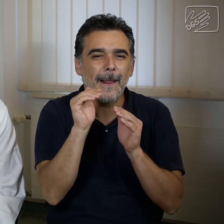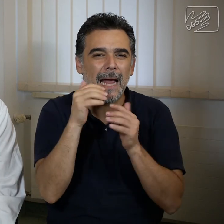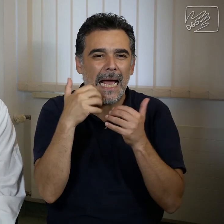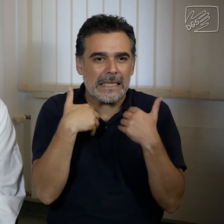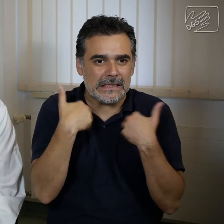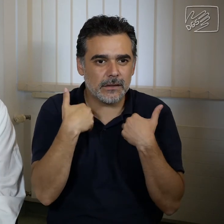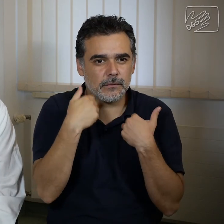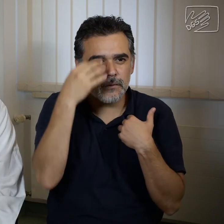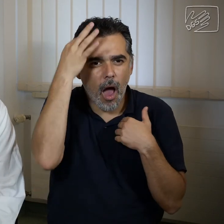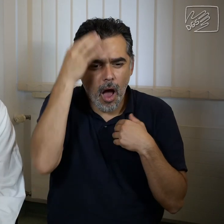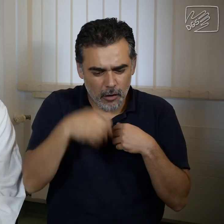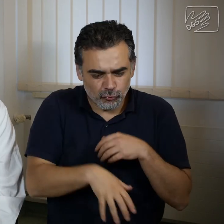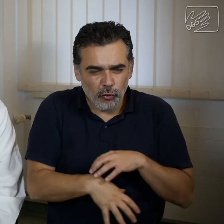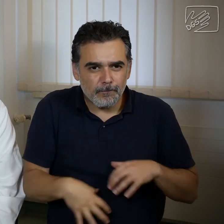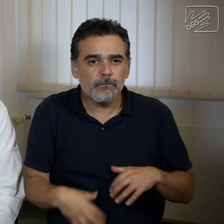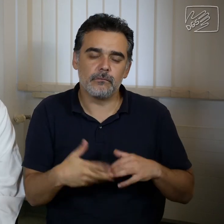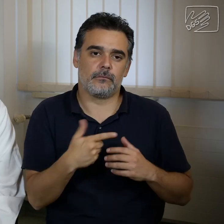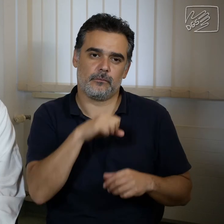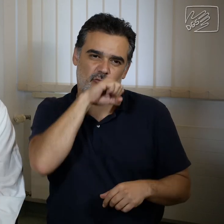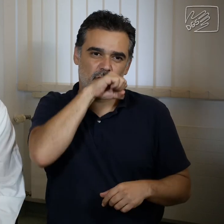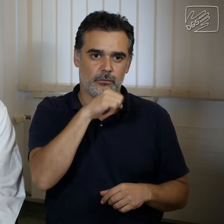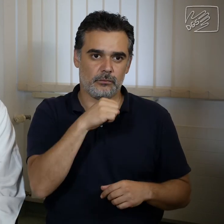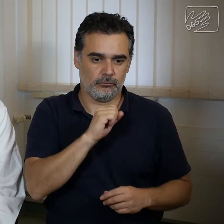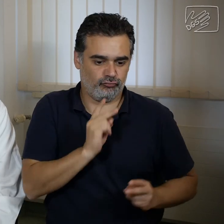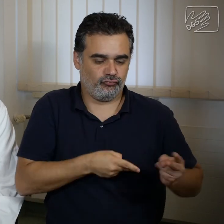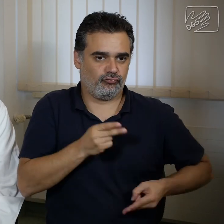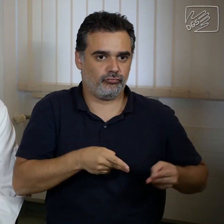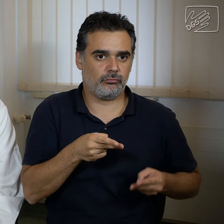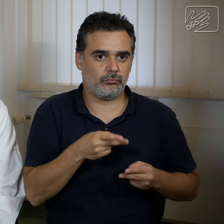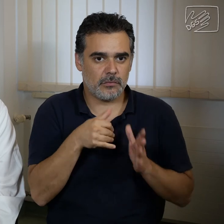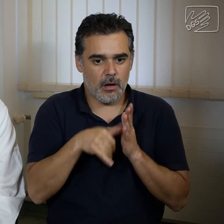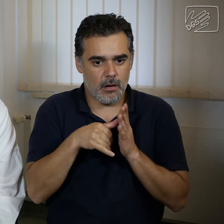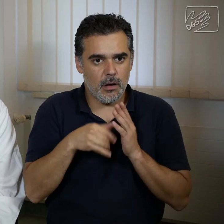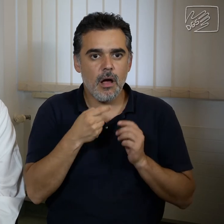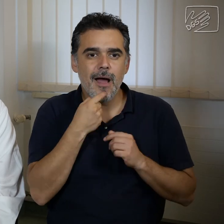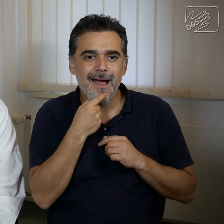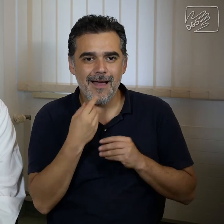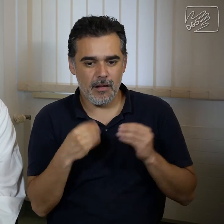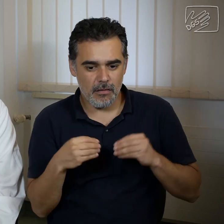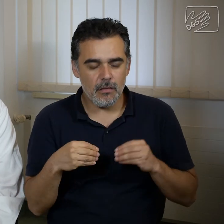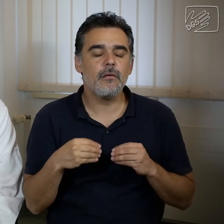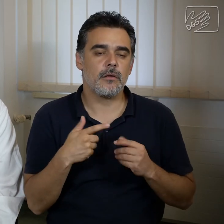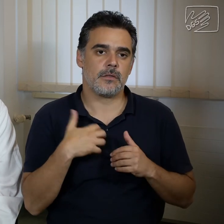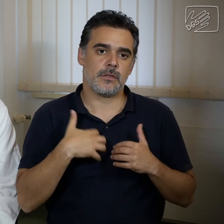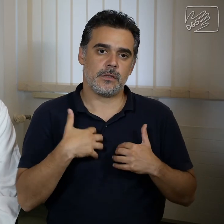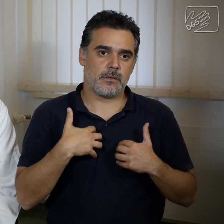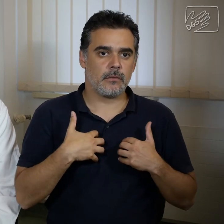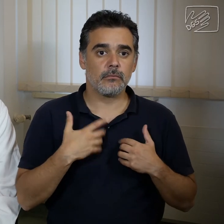legen dort ihre Eier, was zu enormem Juckreiz führt. Die Kretze sind ebenfalls kleine Spinnentierchen,